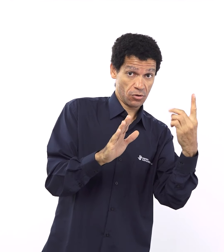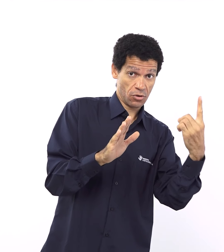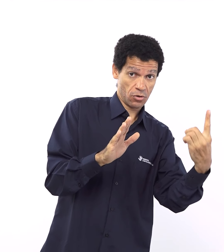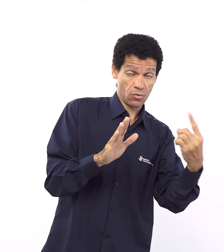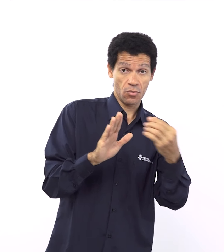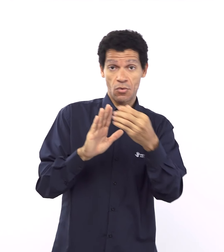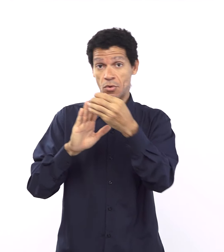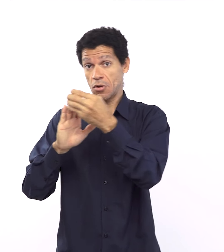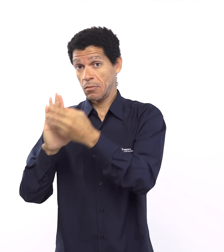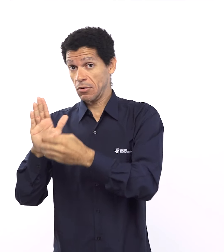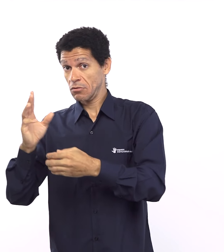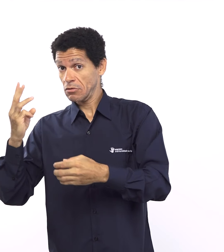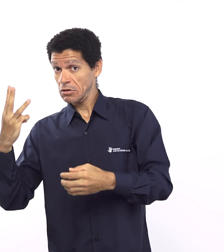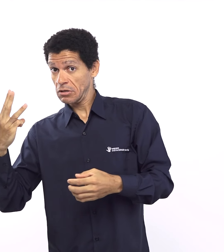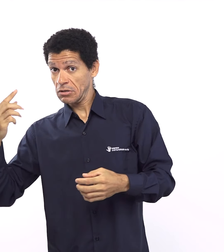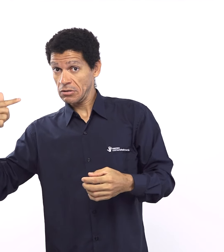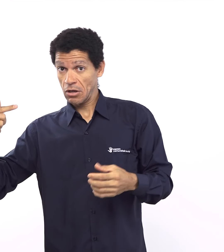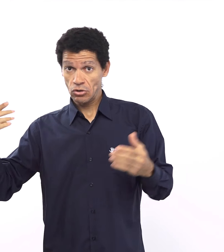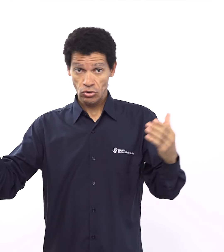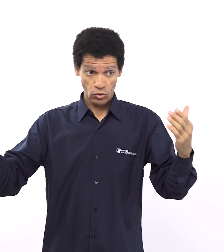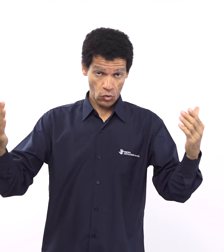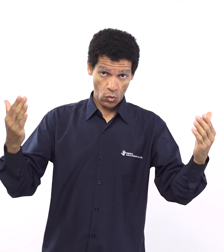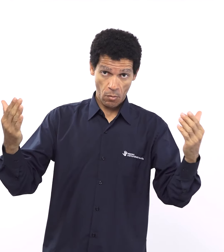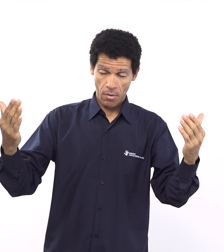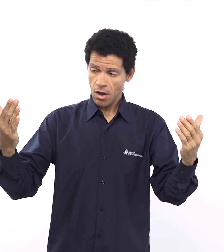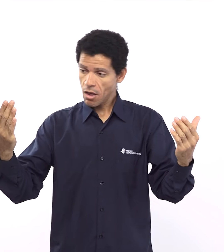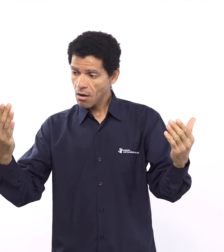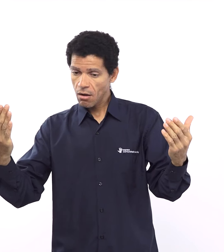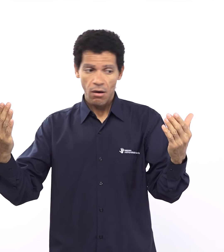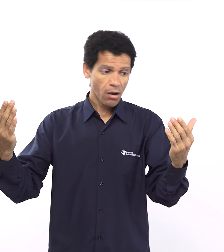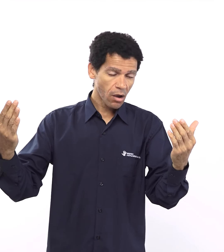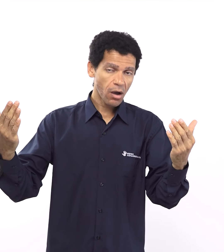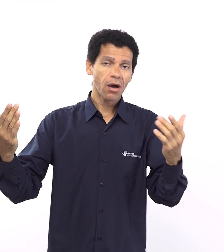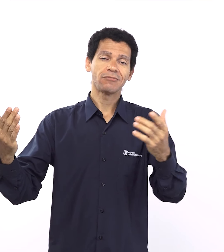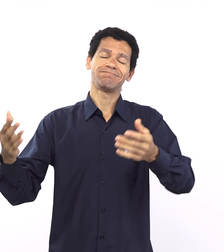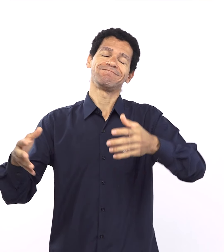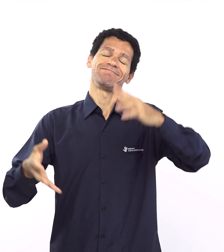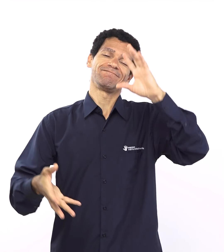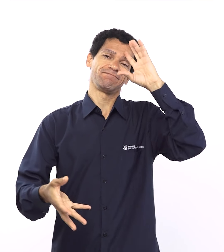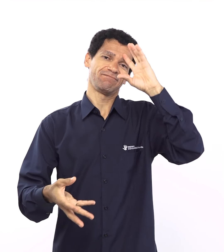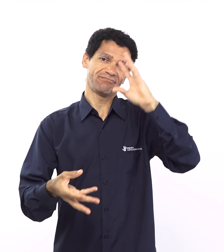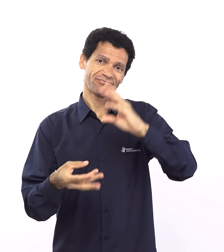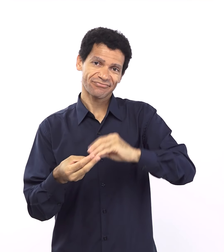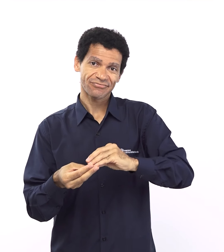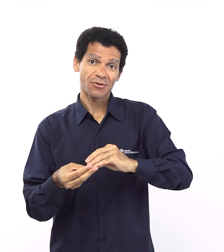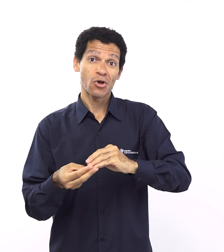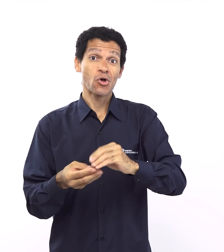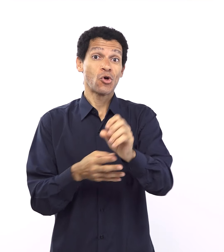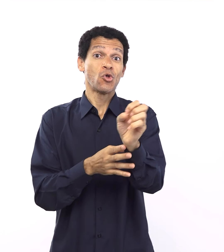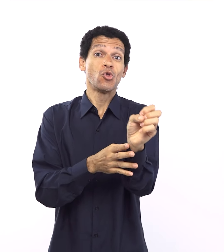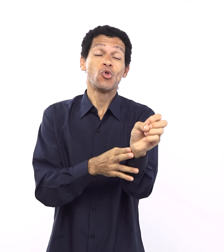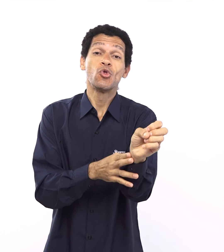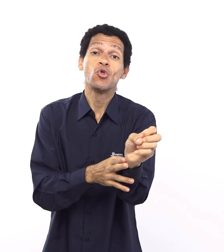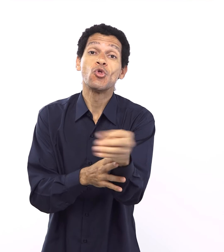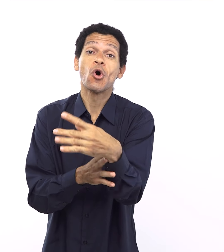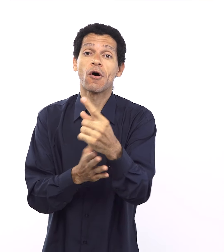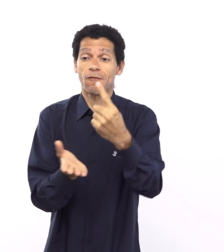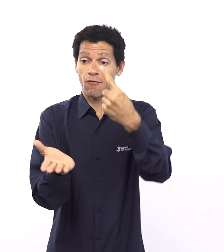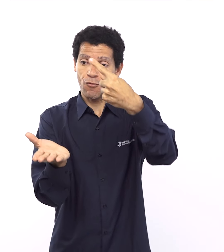nova aliança é essa é a eterna então Deus promete manter ou restaurar essa